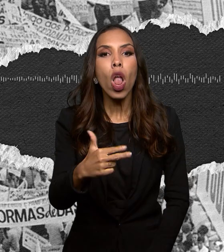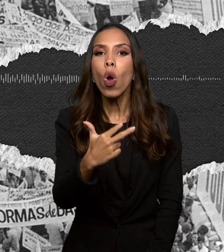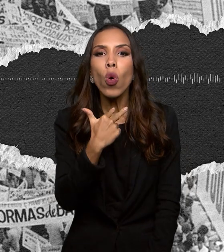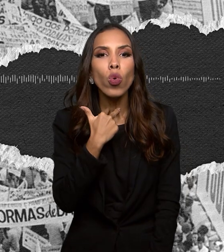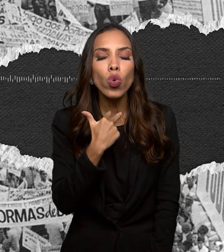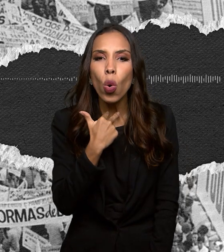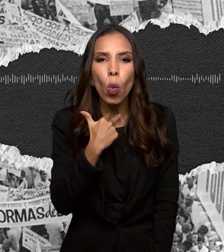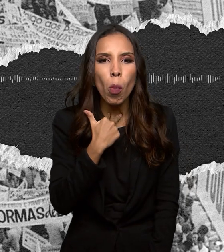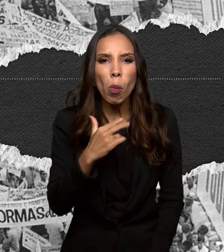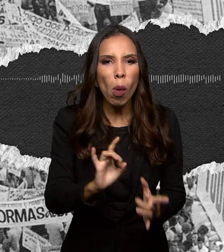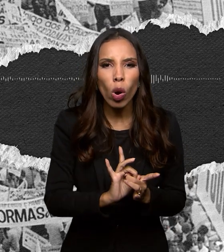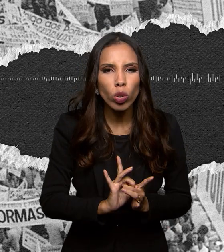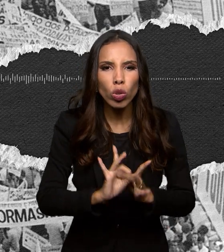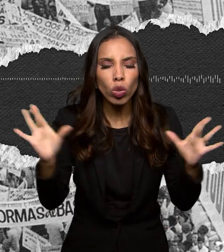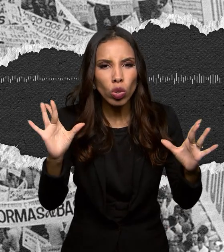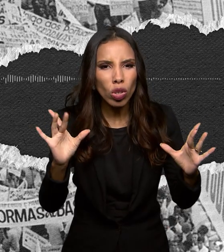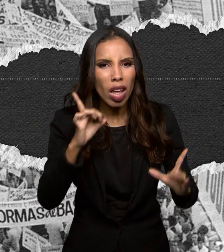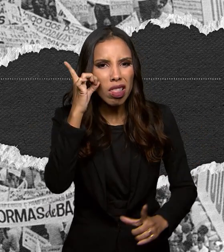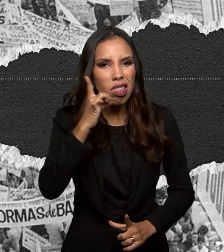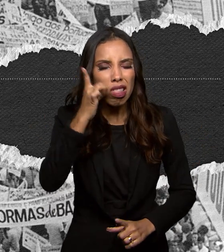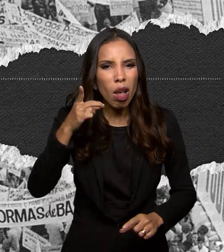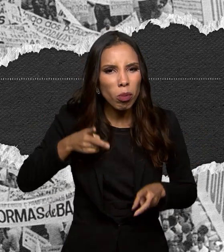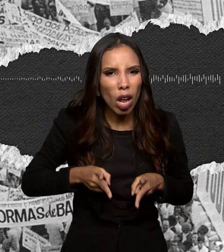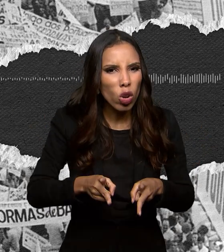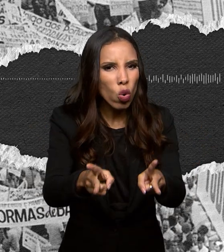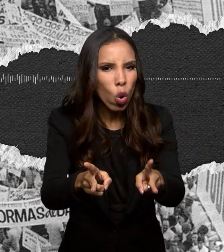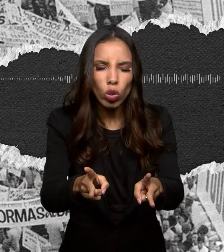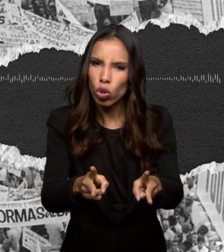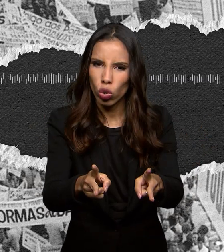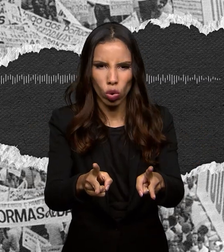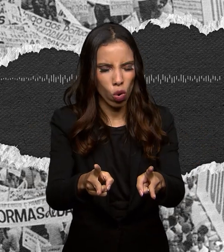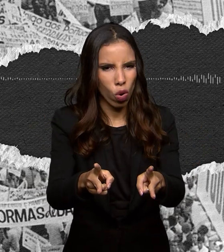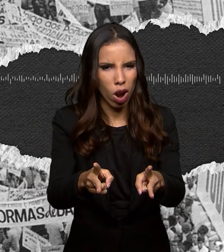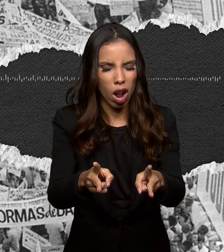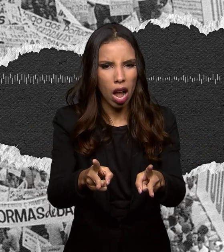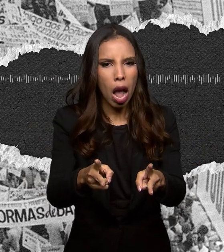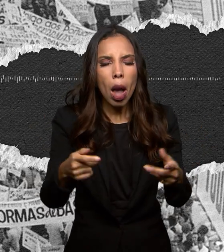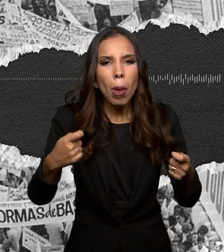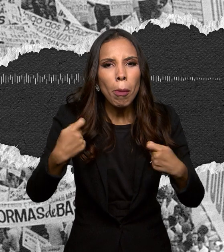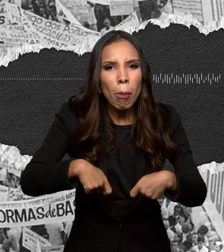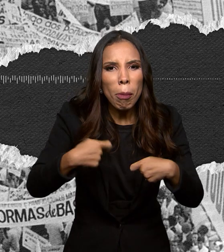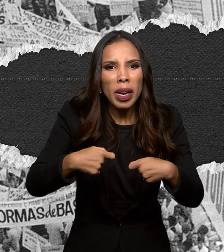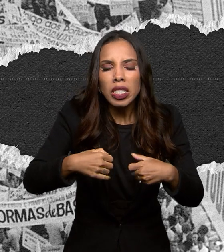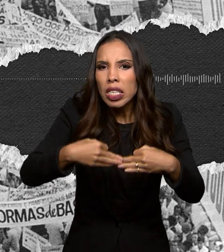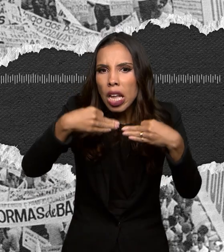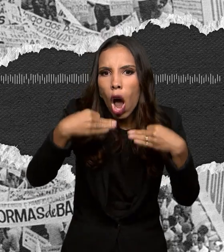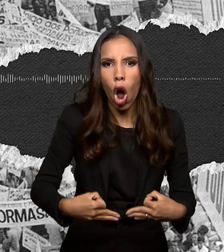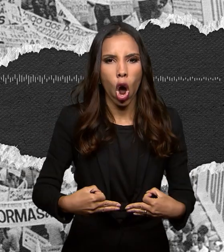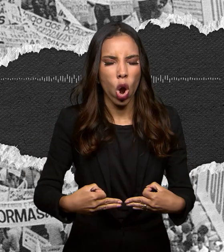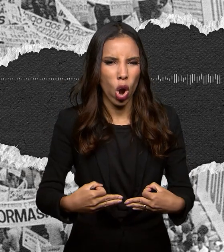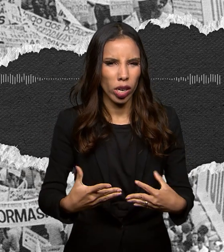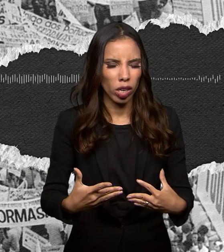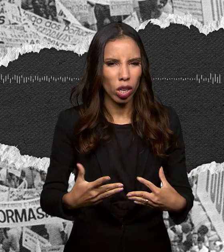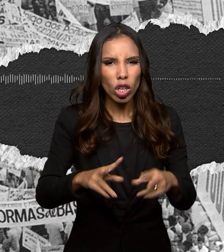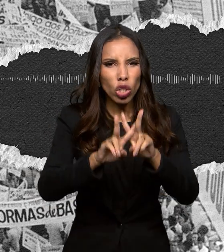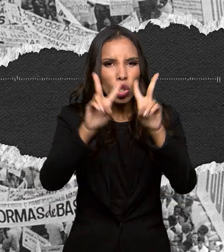que o nobre deputado prossiga numa questão de ordem que não diz respeito à ordem dos trabalhos da casa.